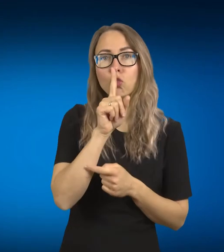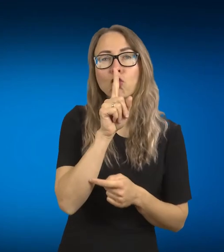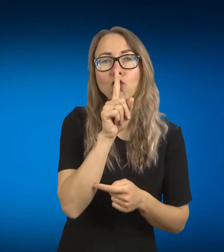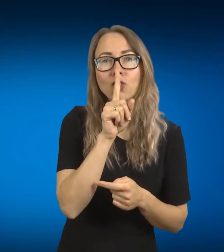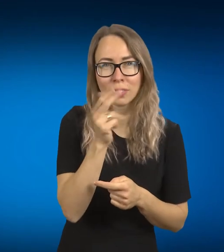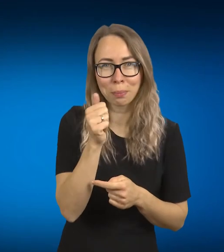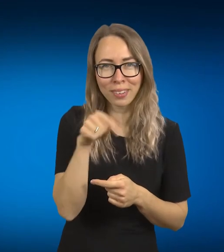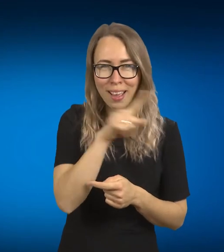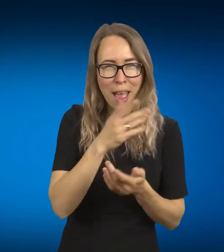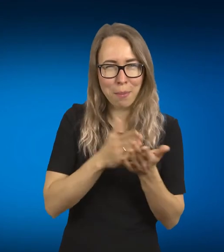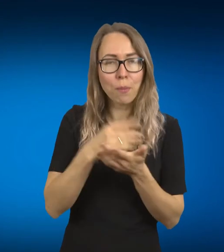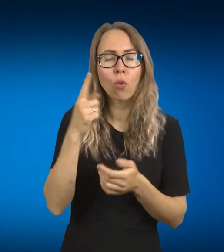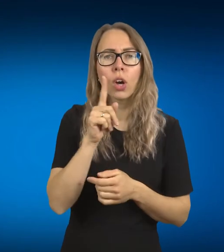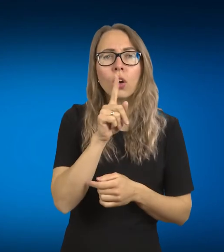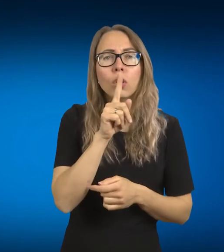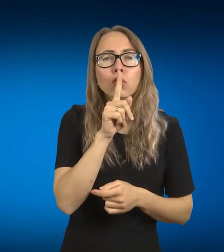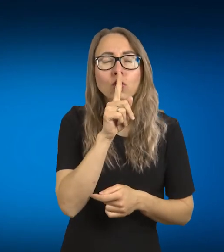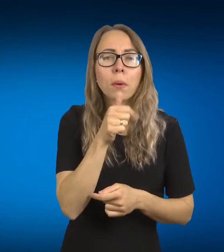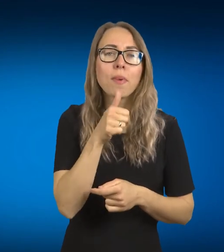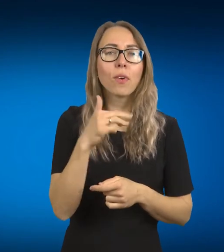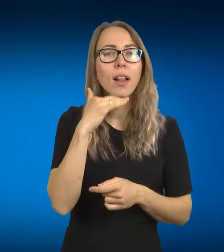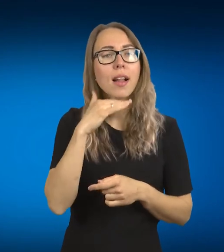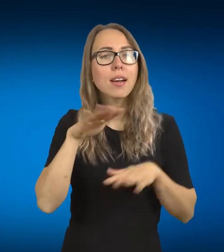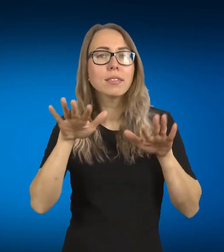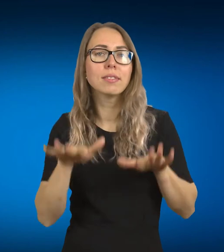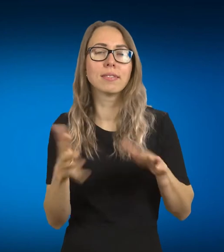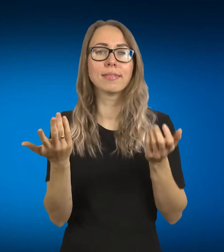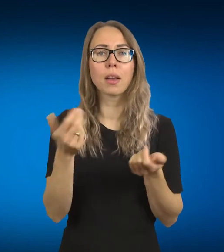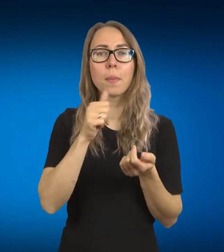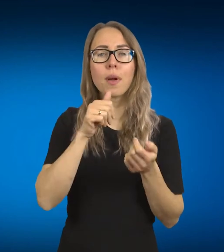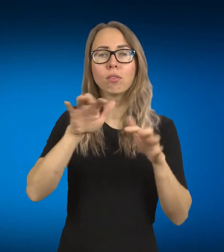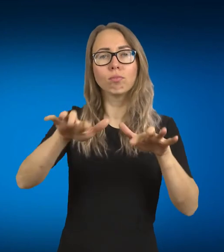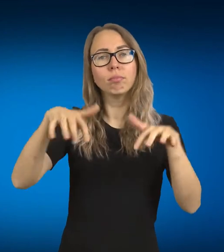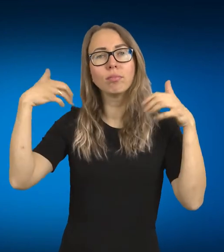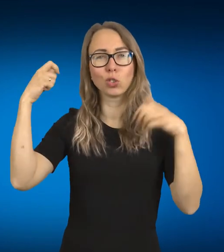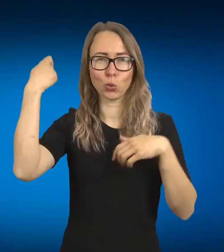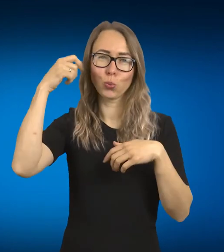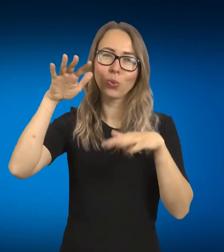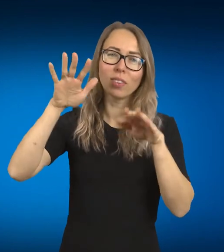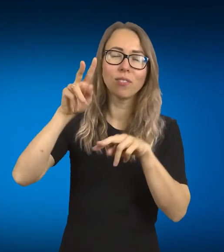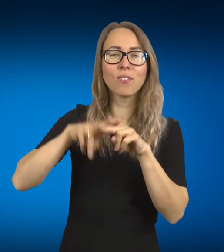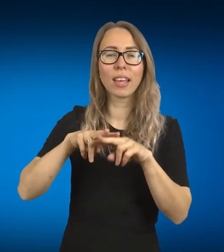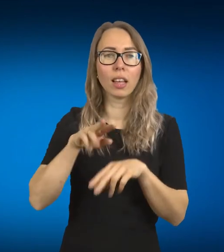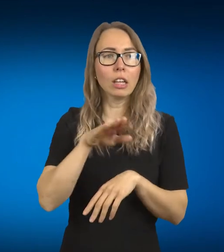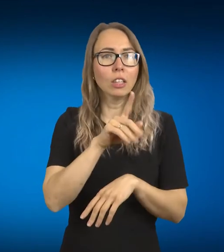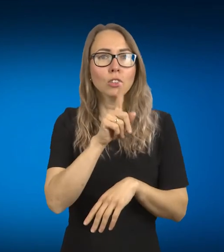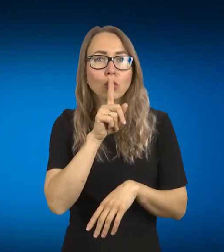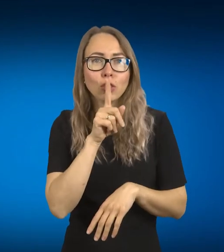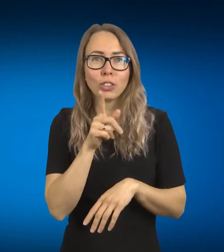tiek klasiai negali pakalbėti, tiek tam tikrosi auditorijos, tiek vat vėlgi, kad jau reikia labai labai tada daryti pašnebžomis.